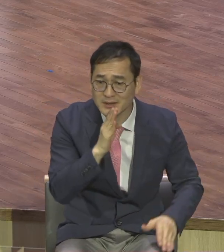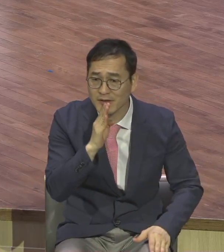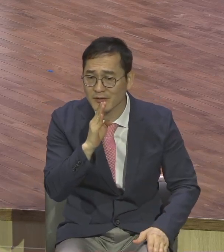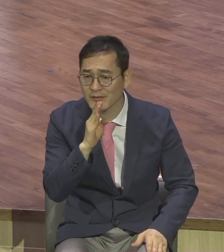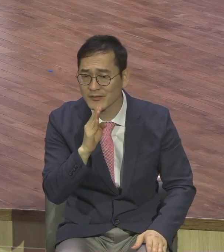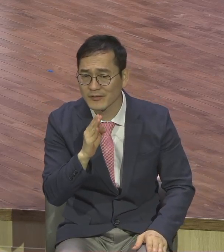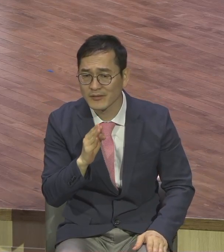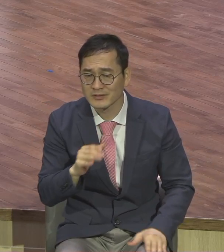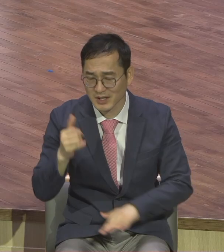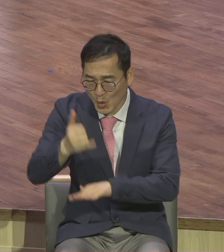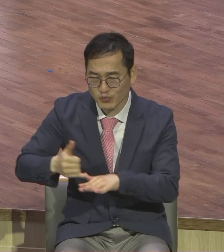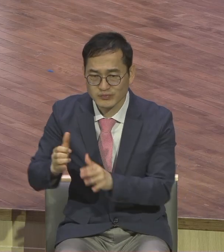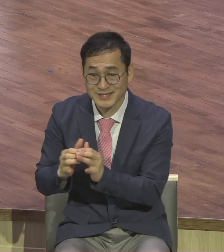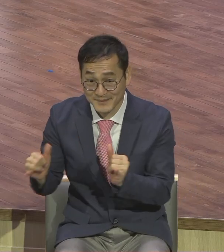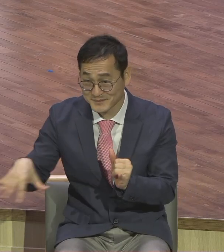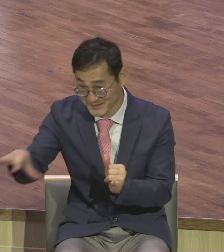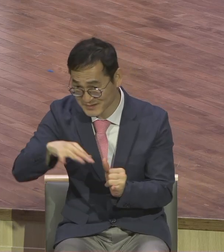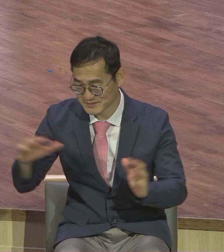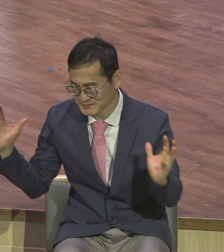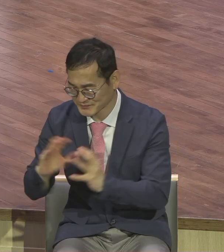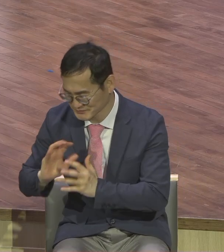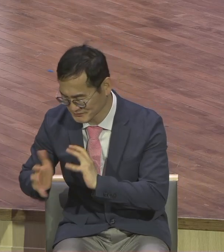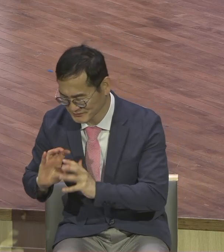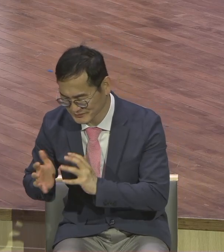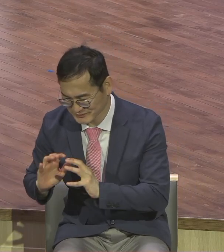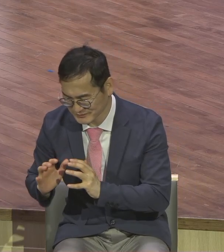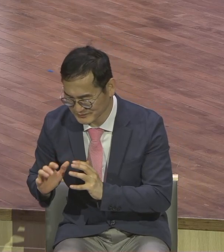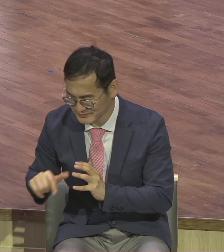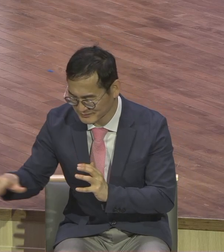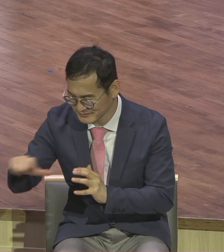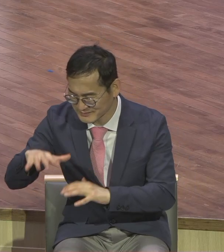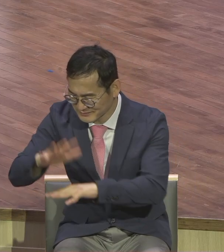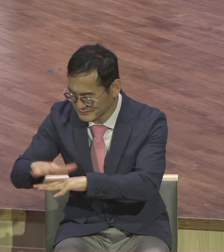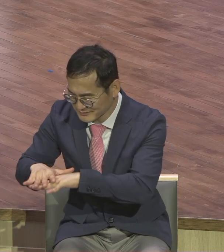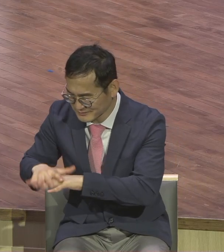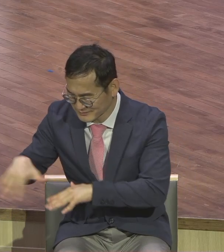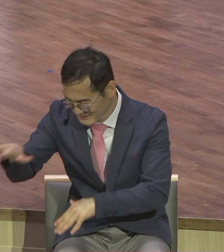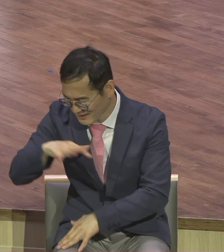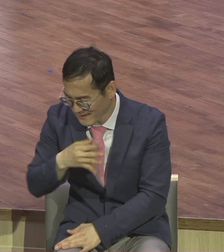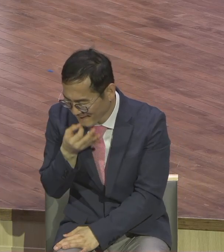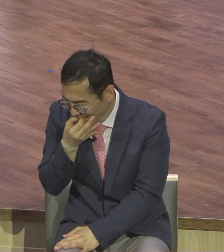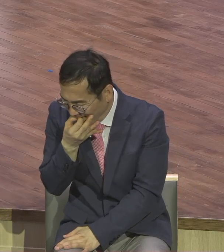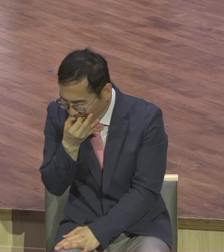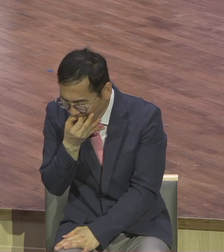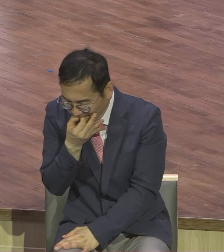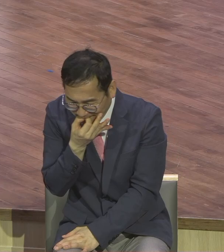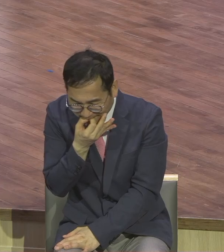농부들이 모여가지고 그야말로 이 포도원을 경영하는 사람들이 감사하는 마음은 그냥